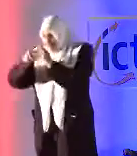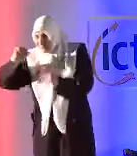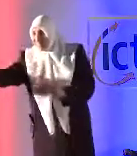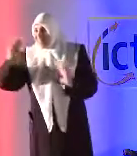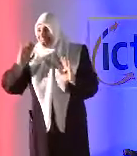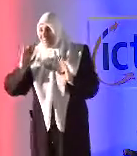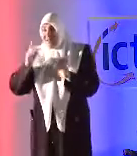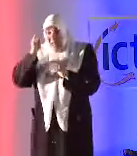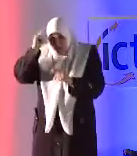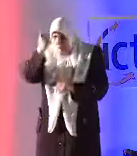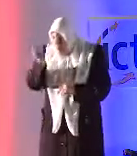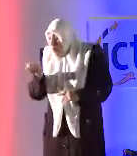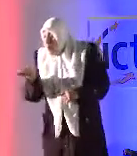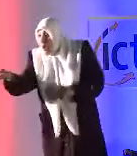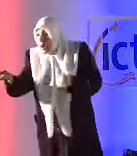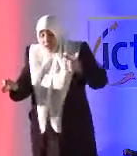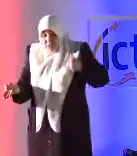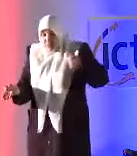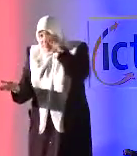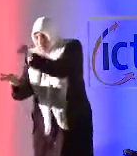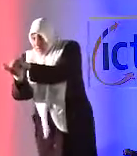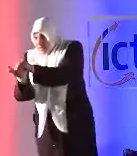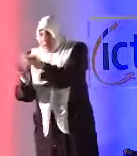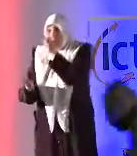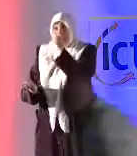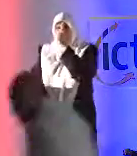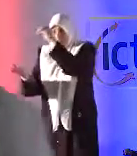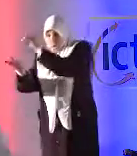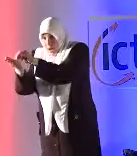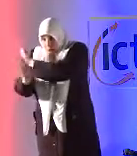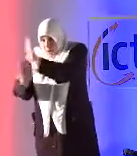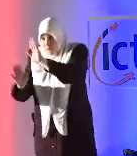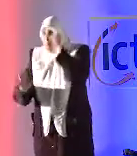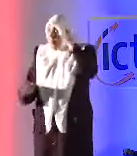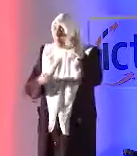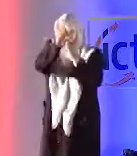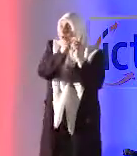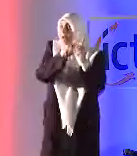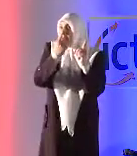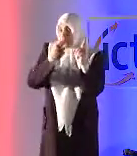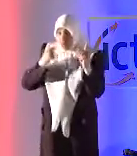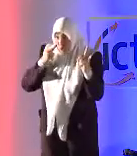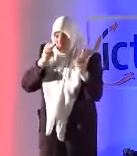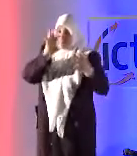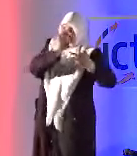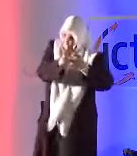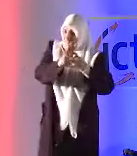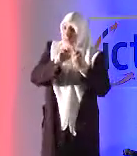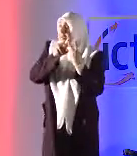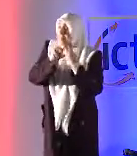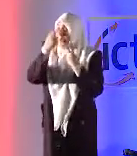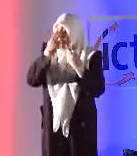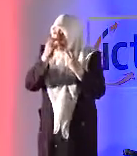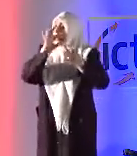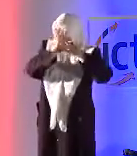بإمكان الجهاز أن يتعرف بعد أن يتعرف على اسمه وكلمة السرية أن يعرف أن هذا